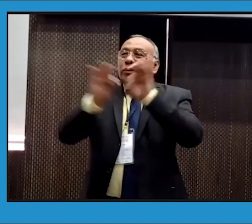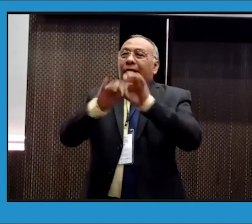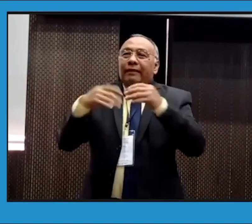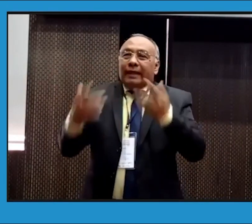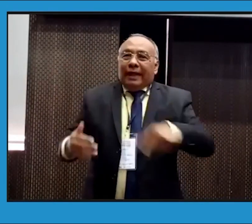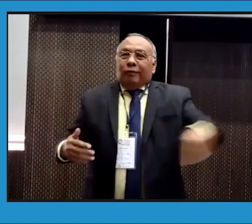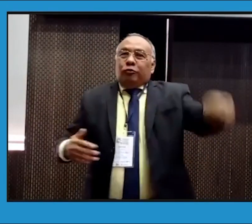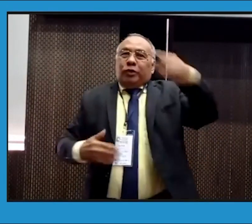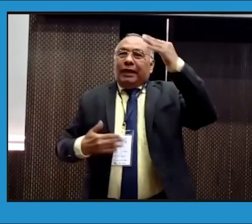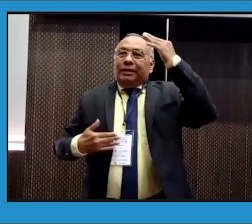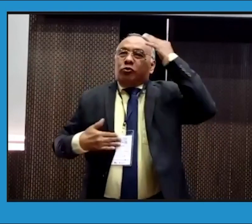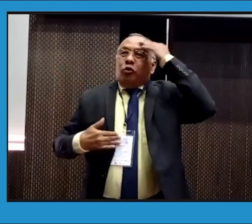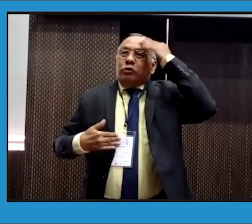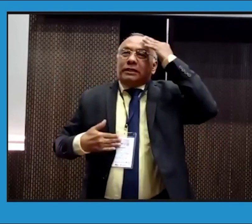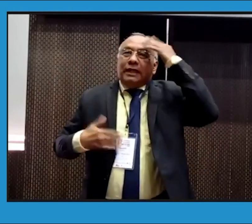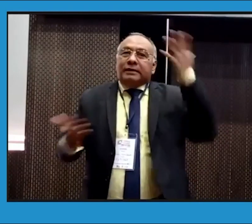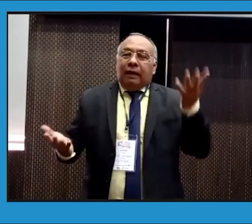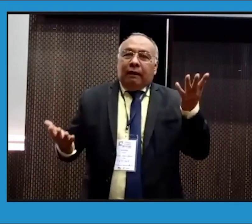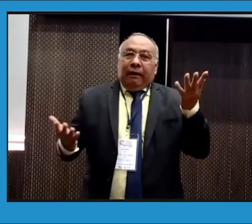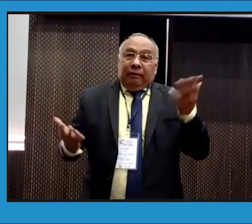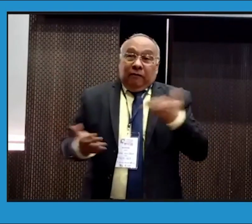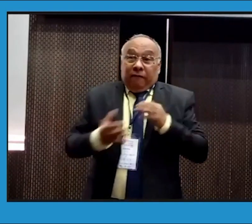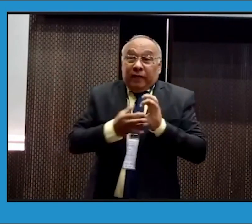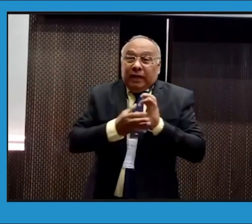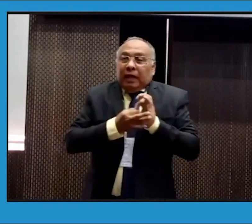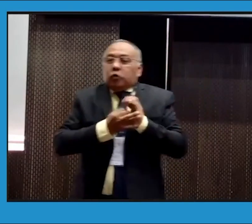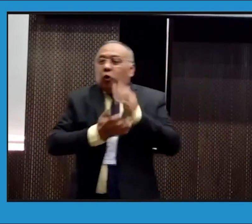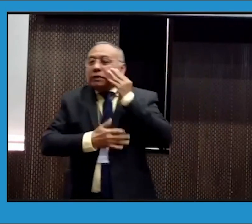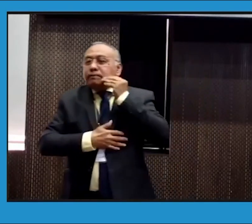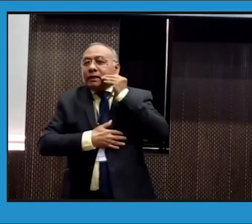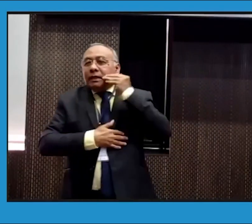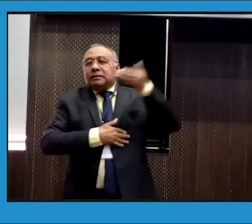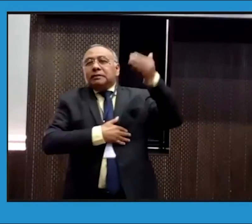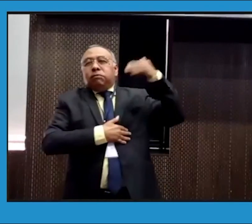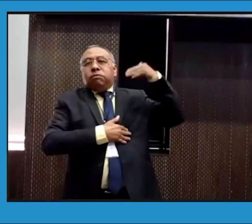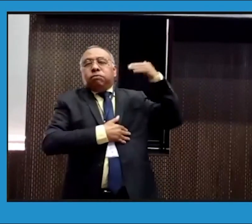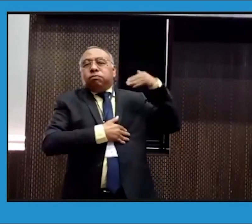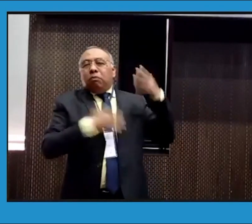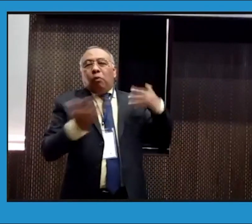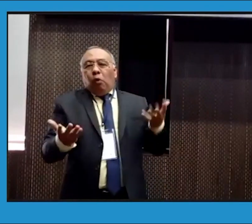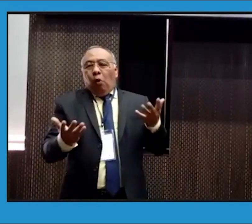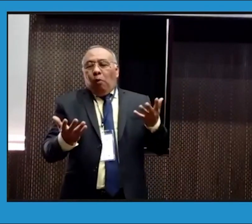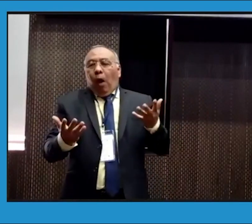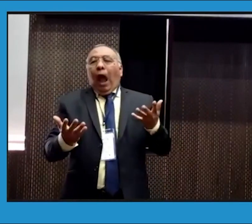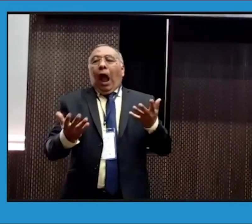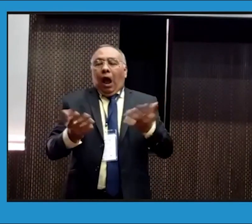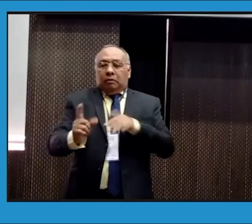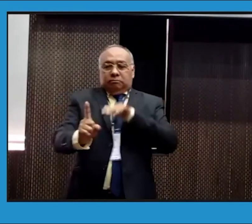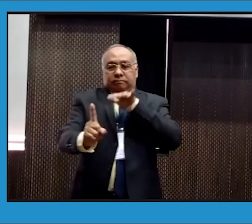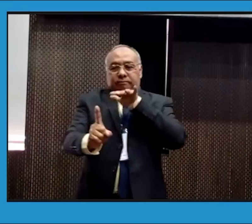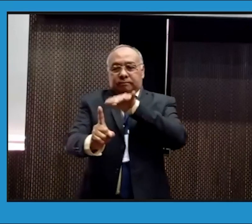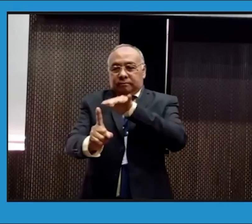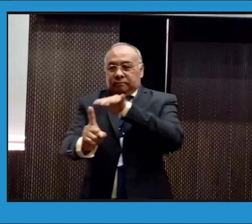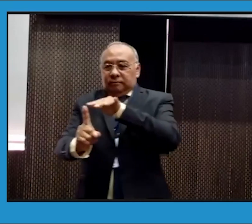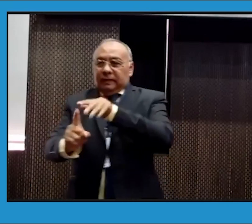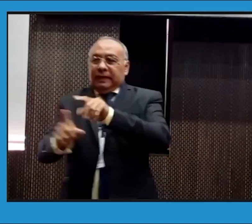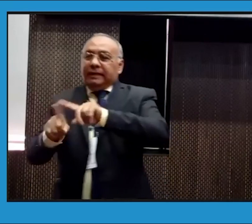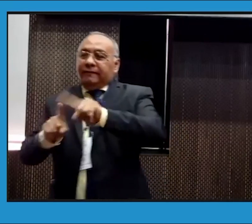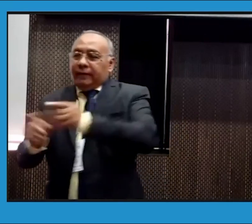Entonces, es suma importancia que nosotros tomemos conciencia de eso. Nuestra experiencia desde FENASCOL, desde hace varios años, es